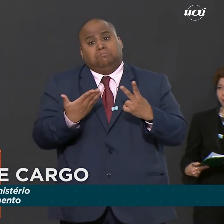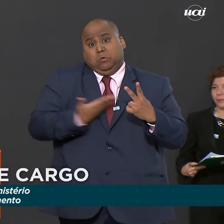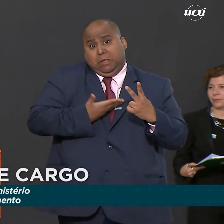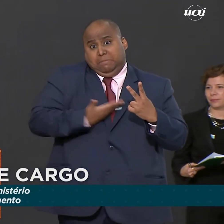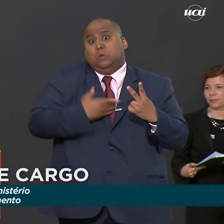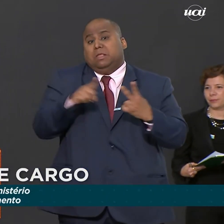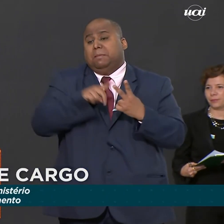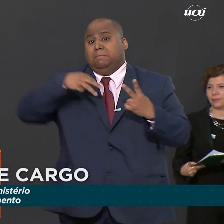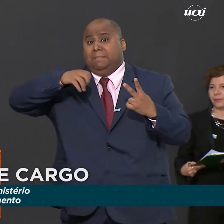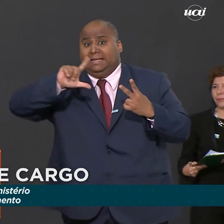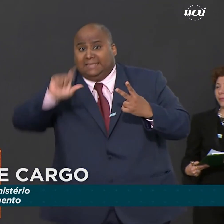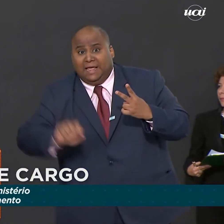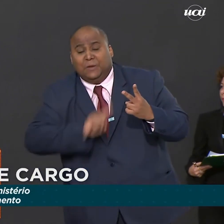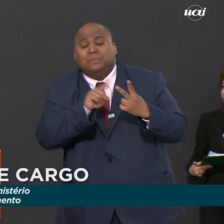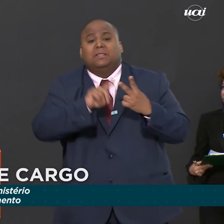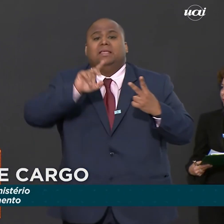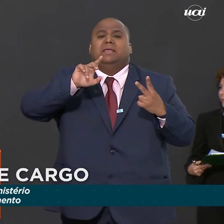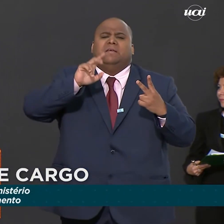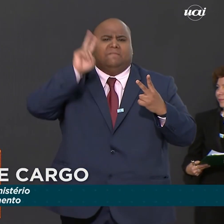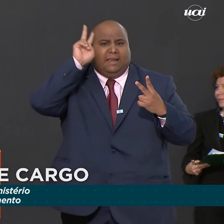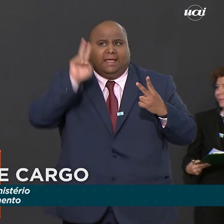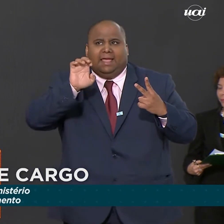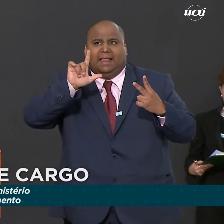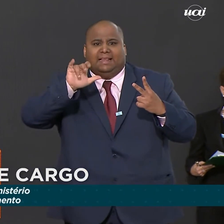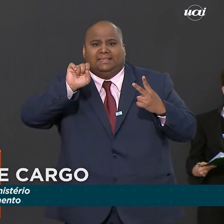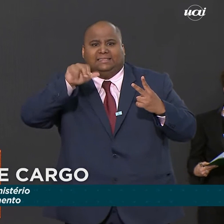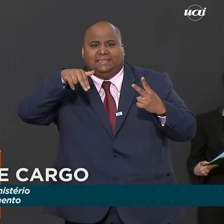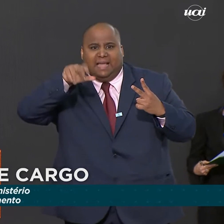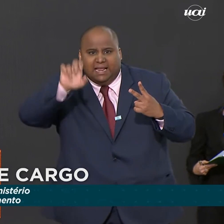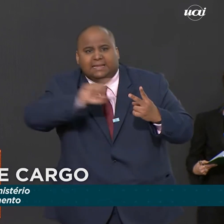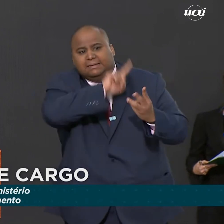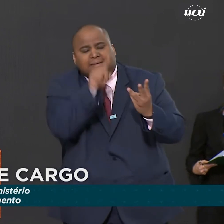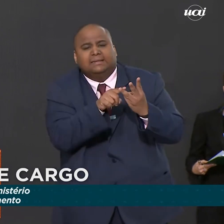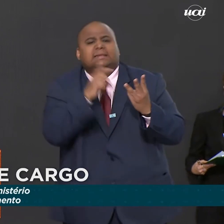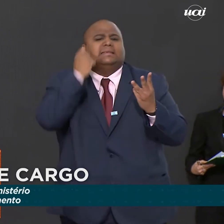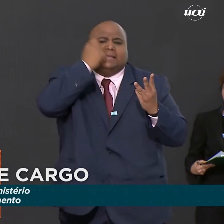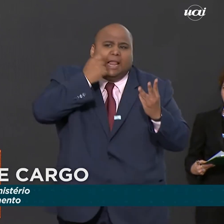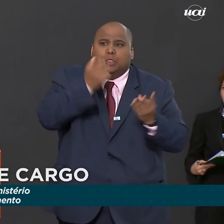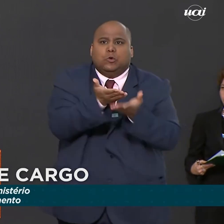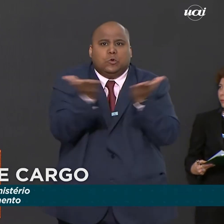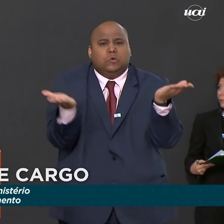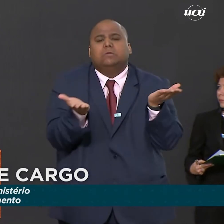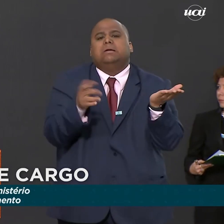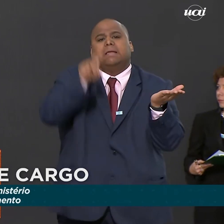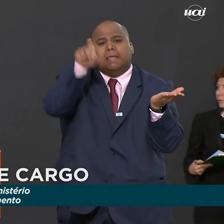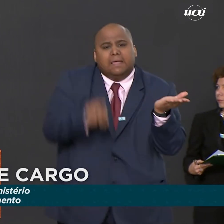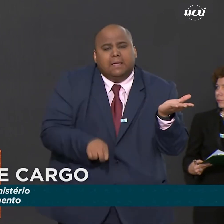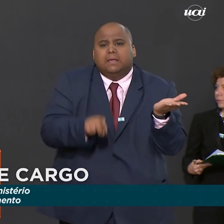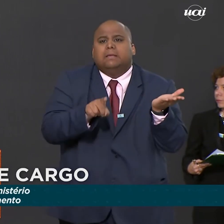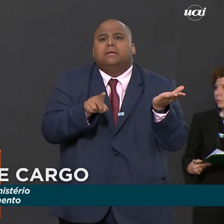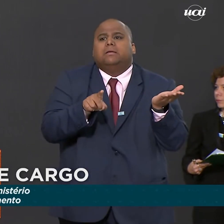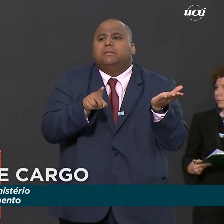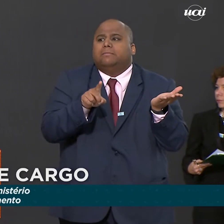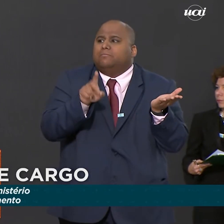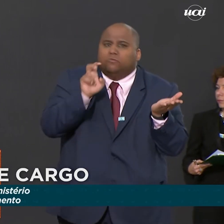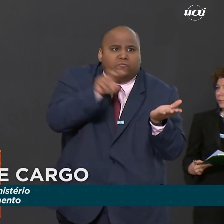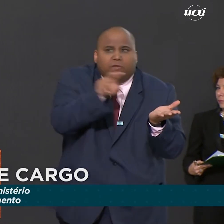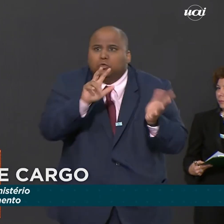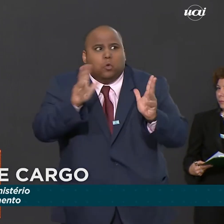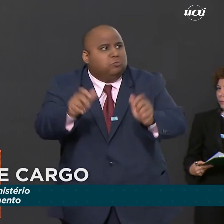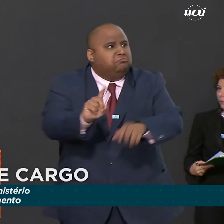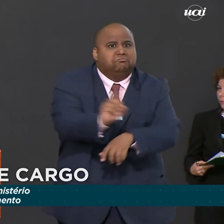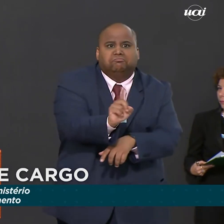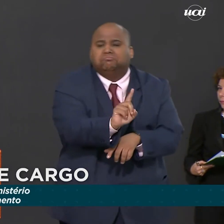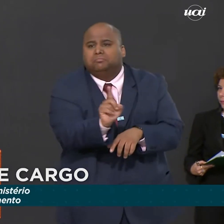estar aqui, muito obrigada. Elisiane, muito obrigada pelas palavras. E senadores e senadoras que, de alguma forma, não consigo visualizar.